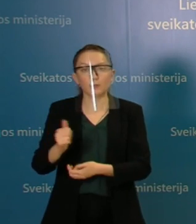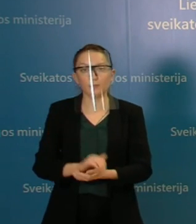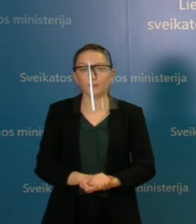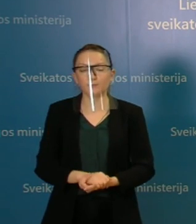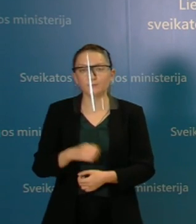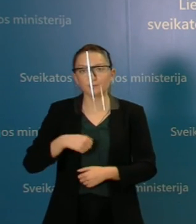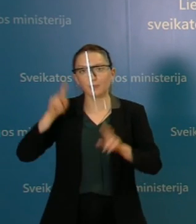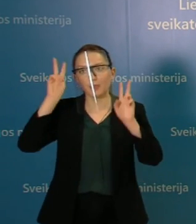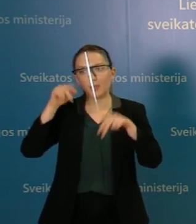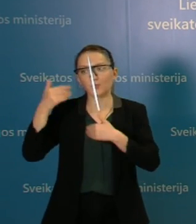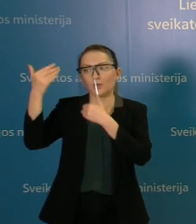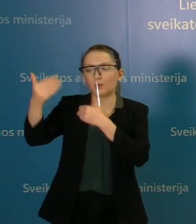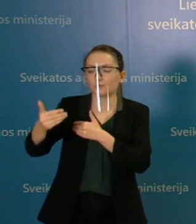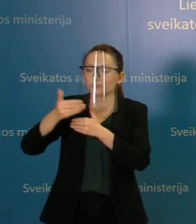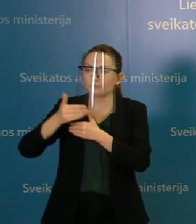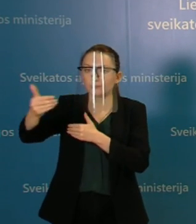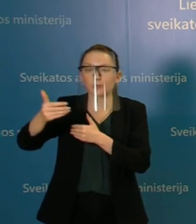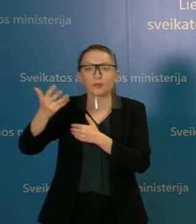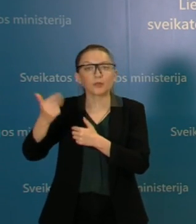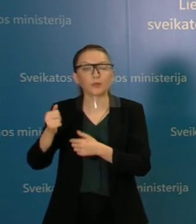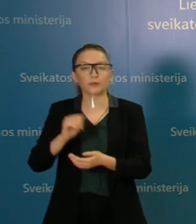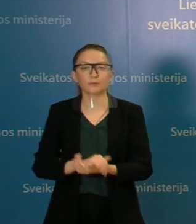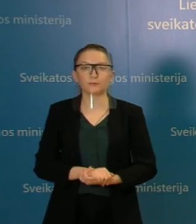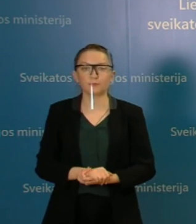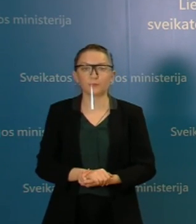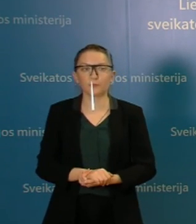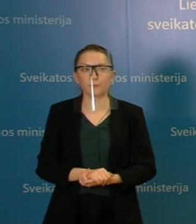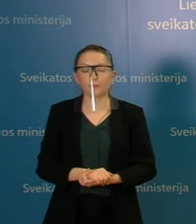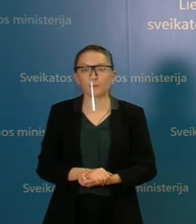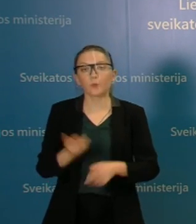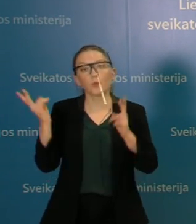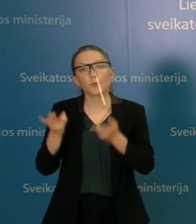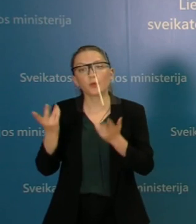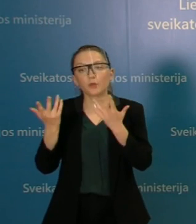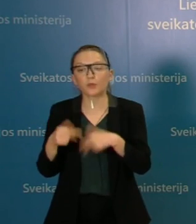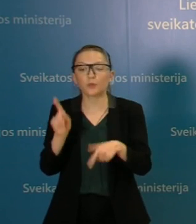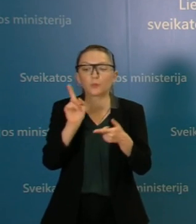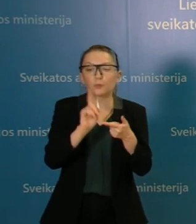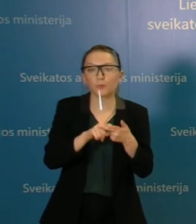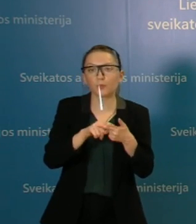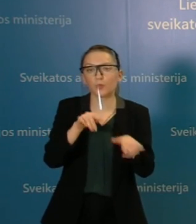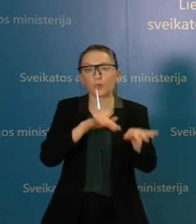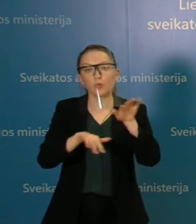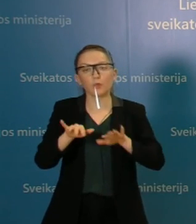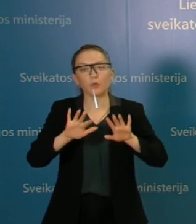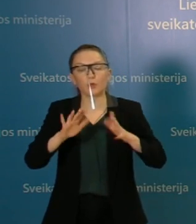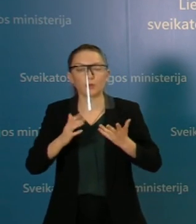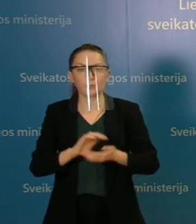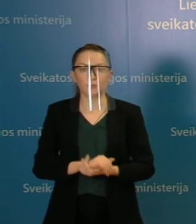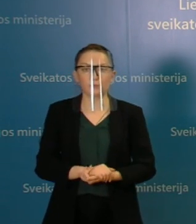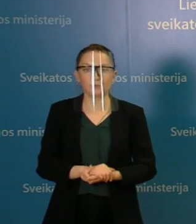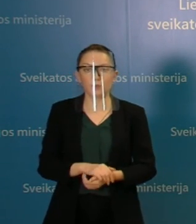Nežinau, dėl laiko sunku pasakyti. Kiek jos gali prireikti, matyti viskas priklausys nuo situacijos, kaip